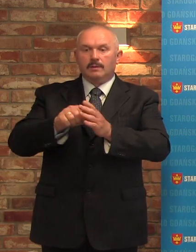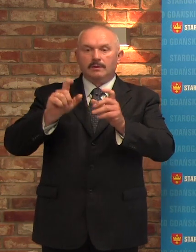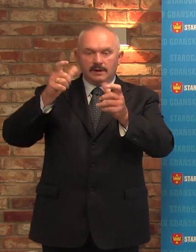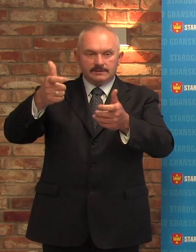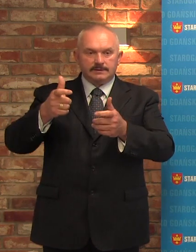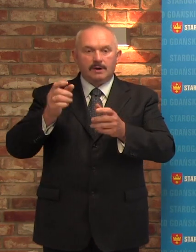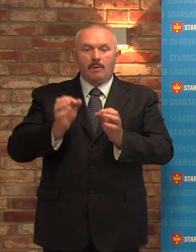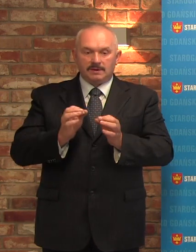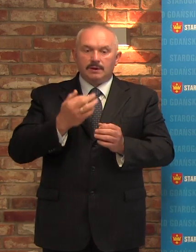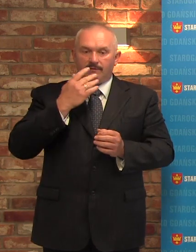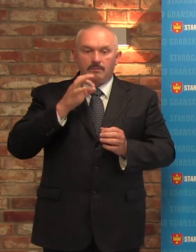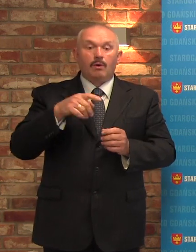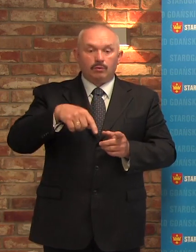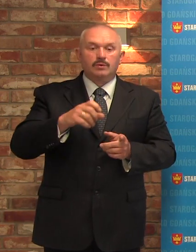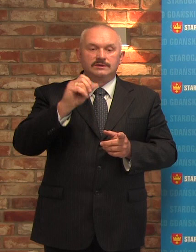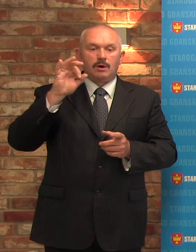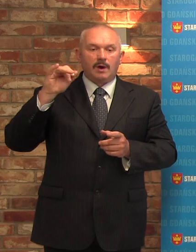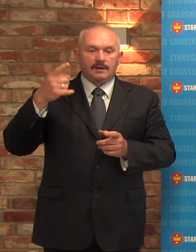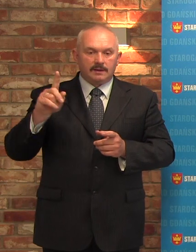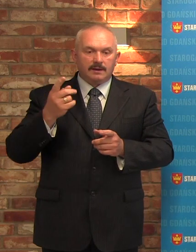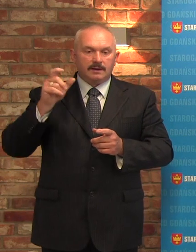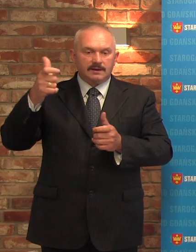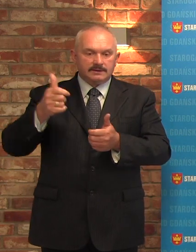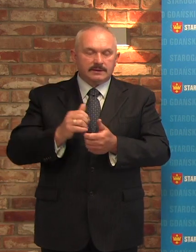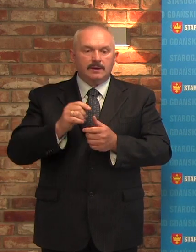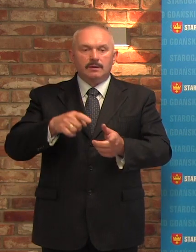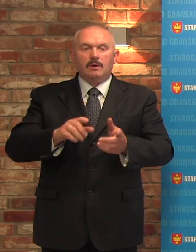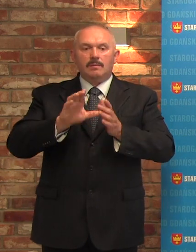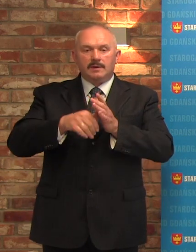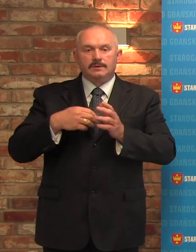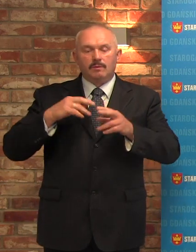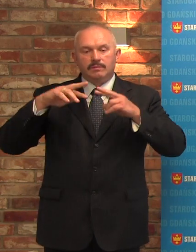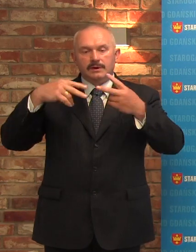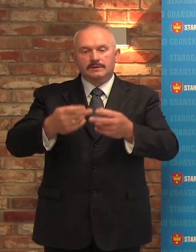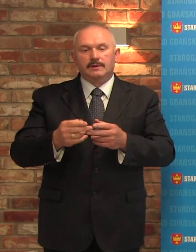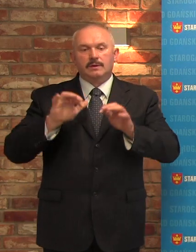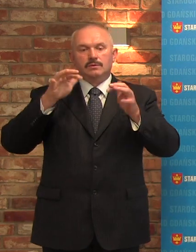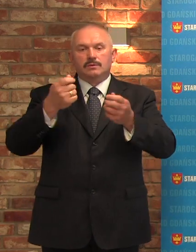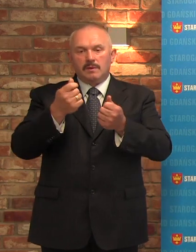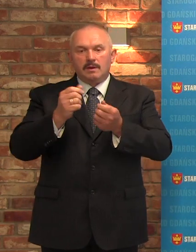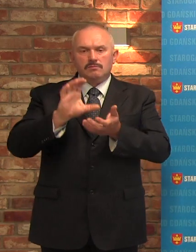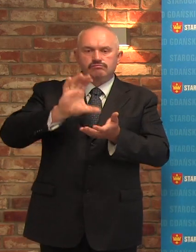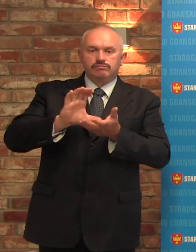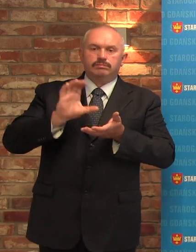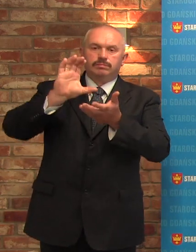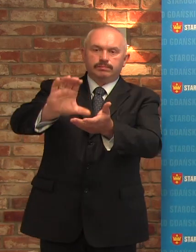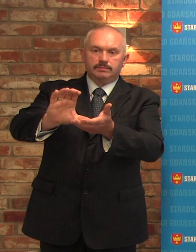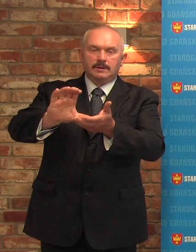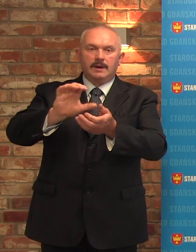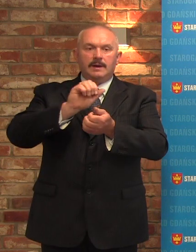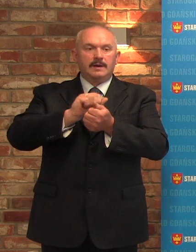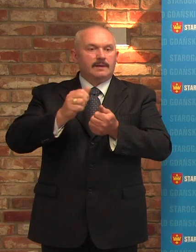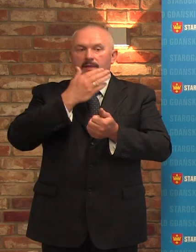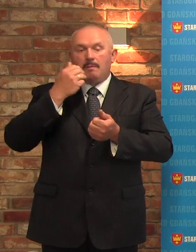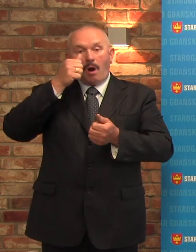Gdańskim, skoro miasto, czyli środki publiczne przekazywane w tak dużych ilościach pozostają poza